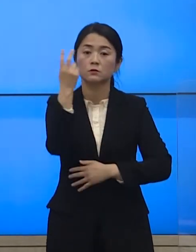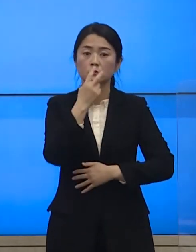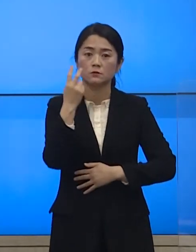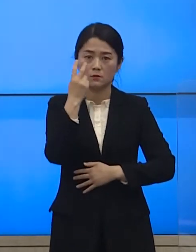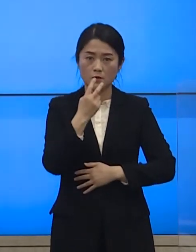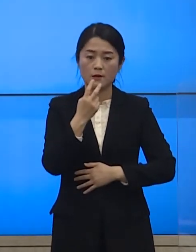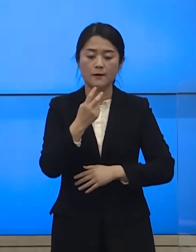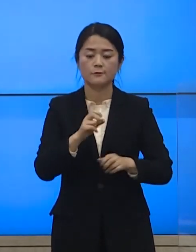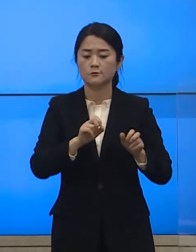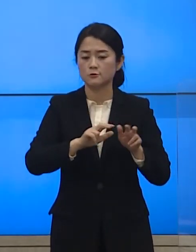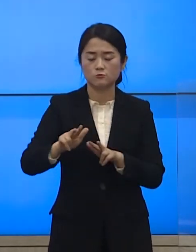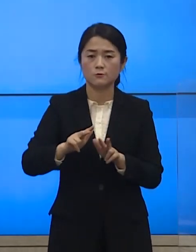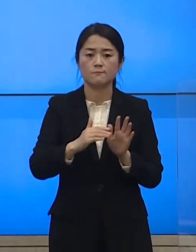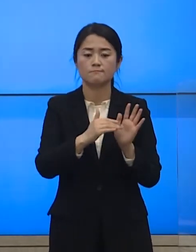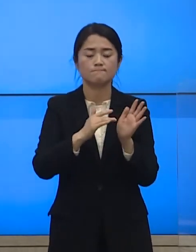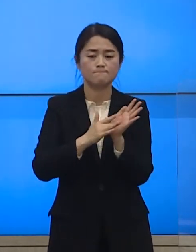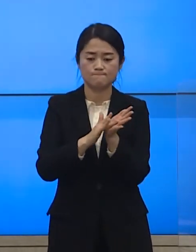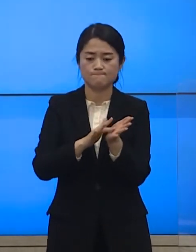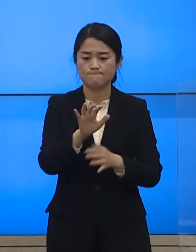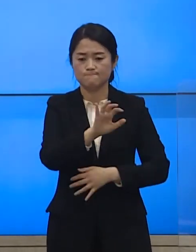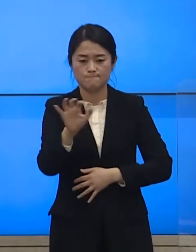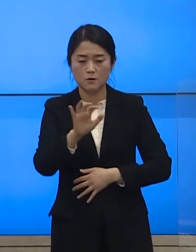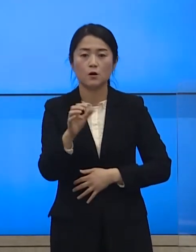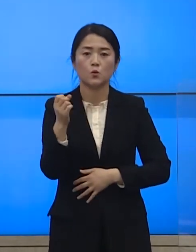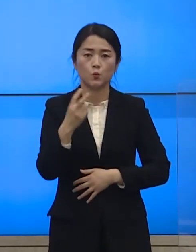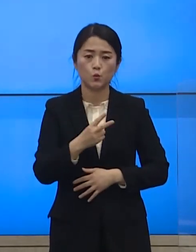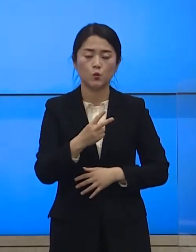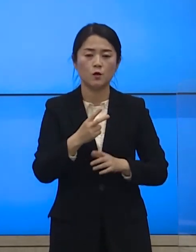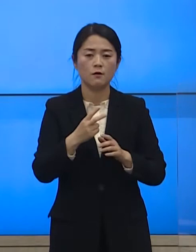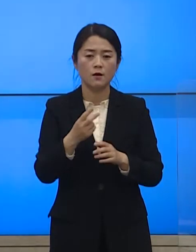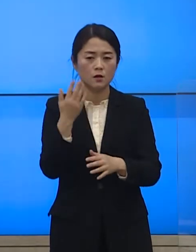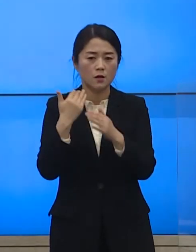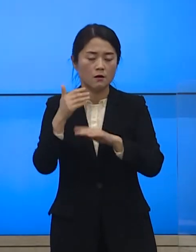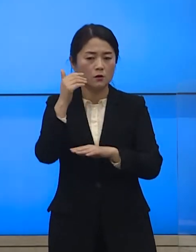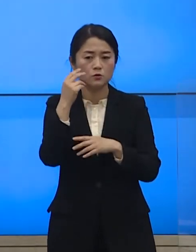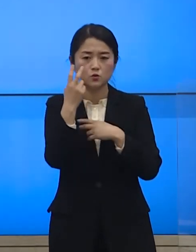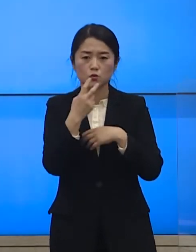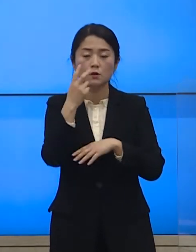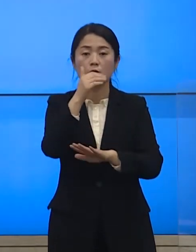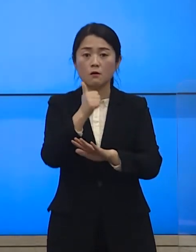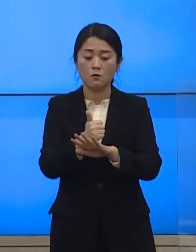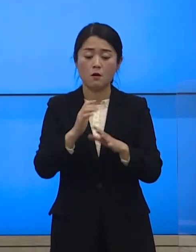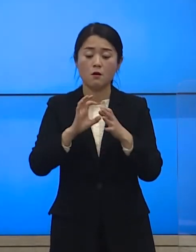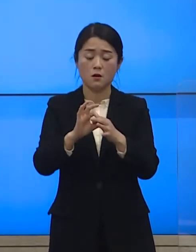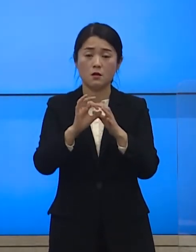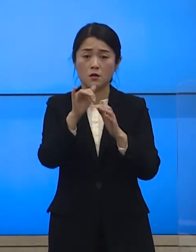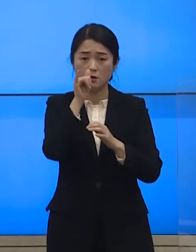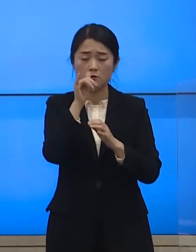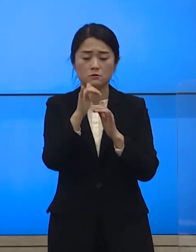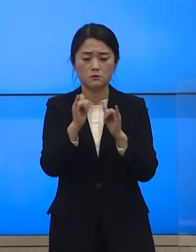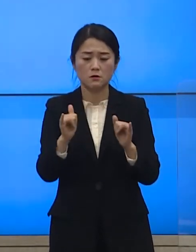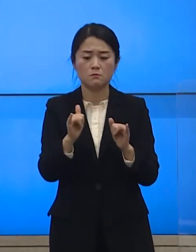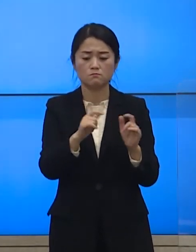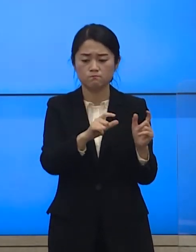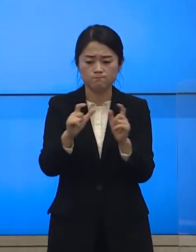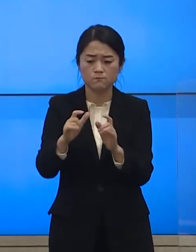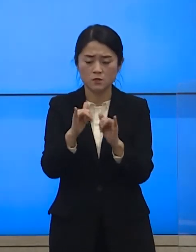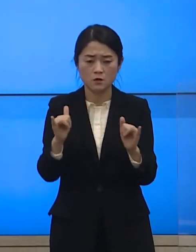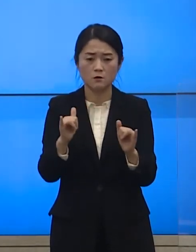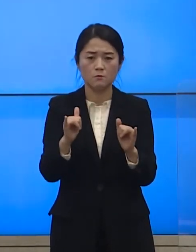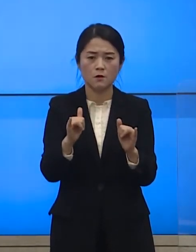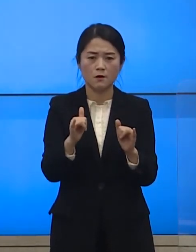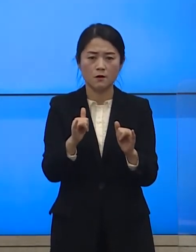신속한 방역을 추진함은 물론 역학조사 결과 연관성이 있는 지역주민 등을 중심으로